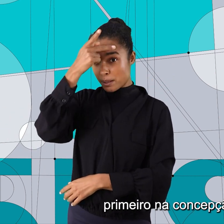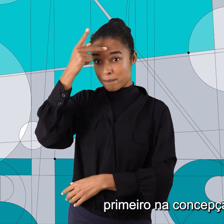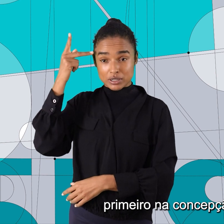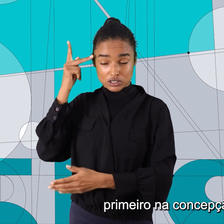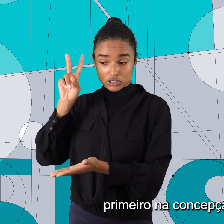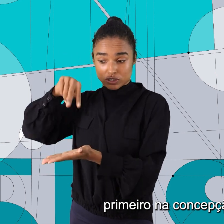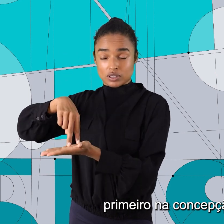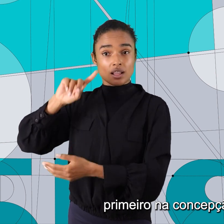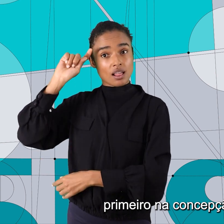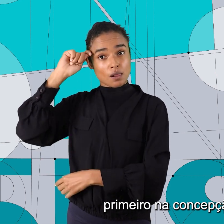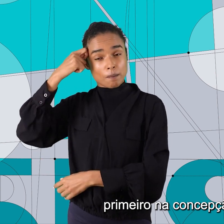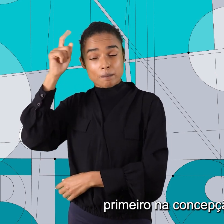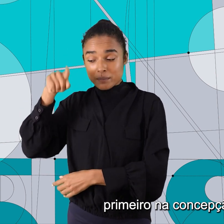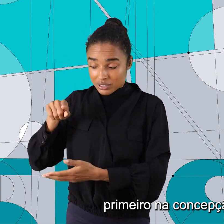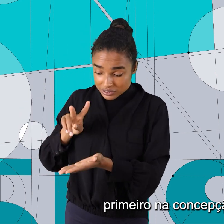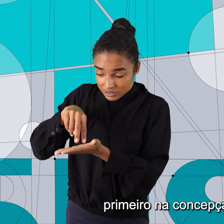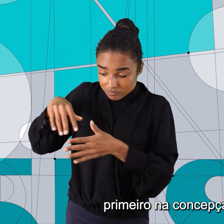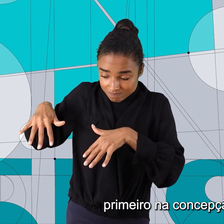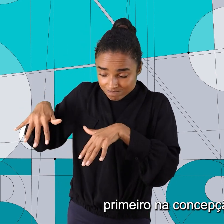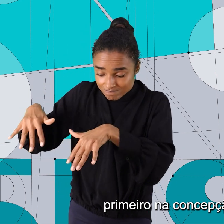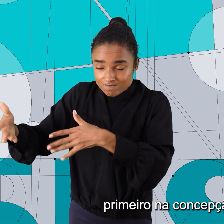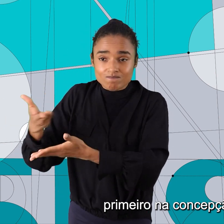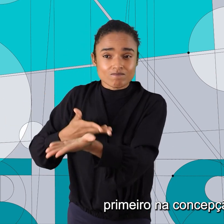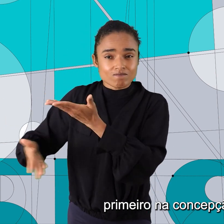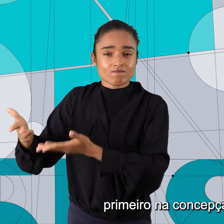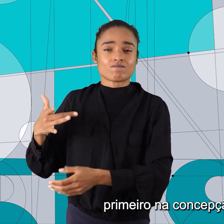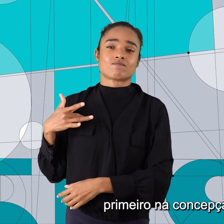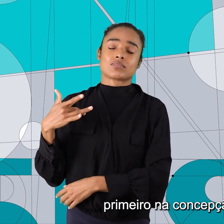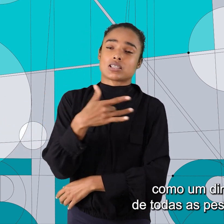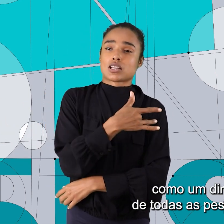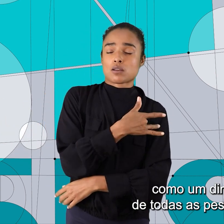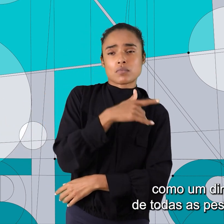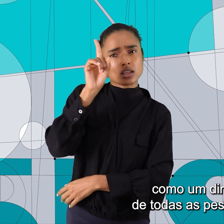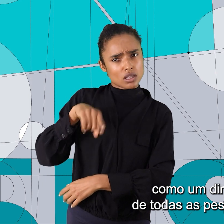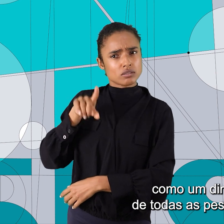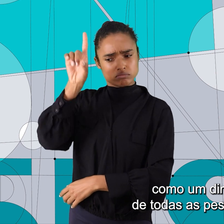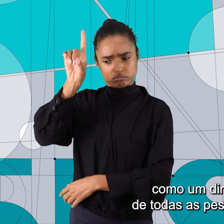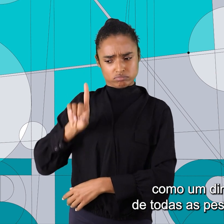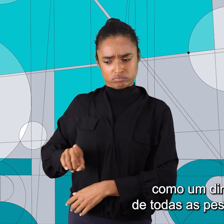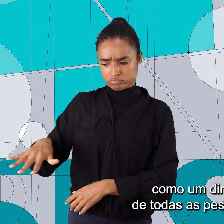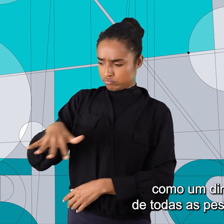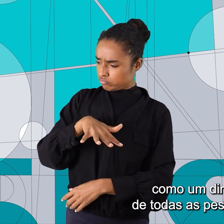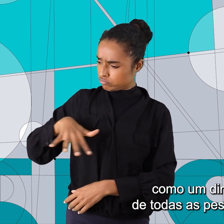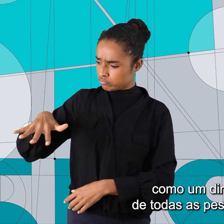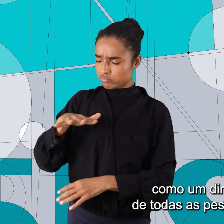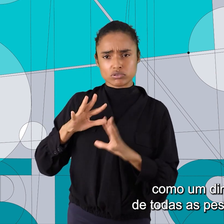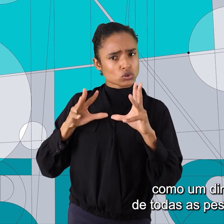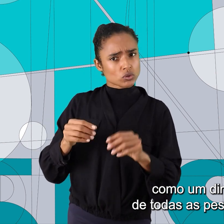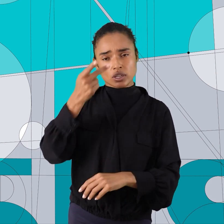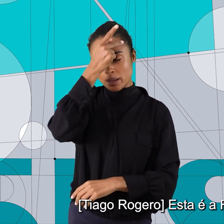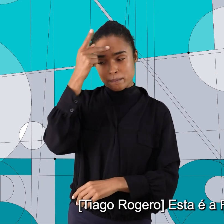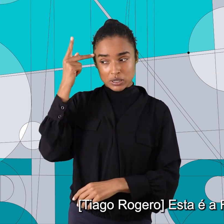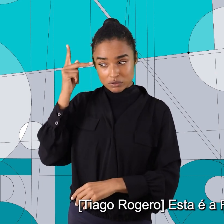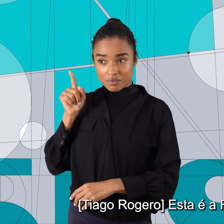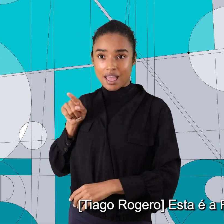primeiro, na concepção da saúde como um direito de todas as pessoas.